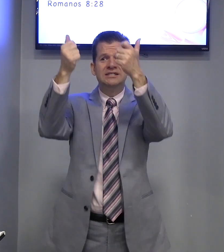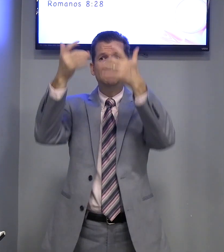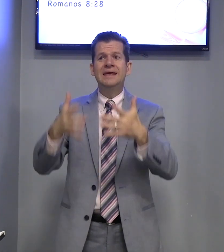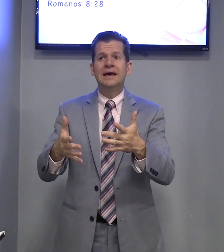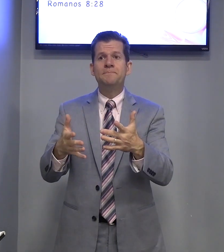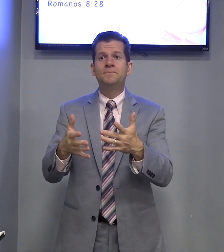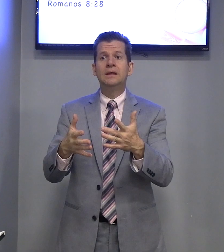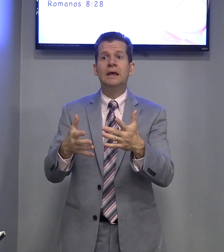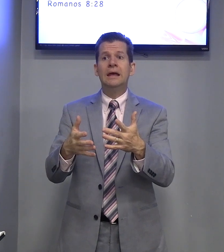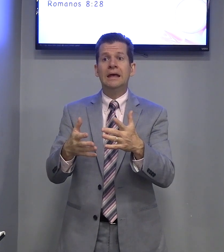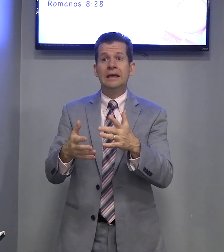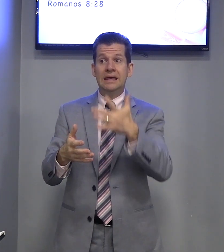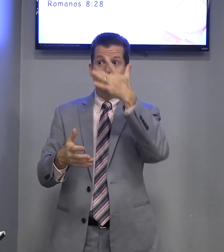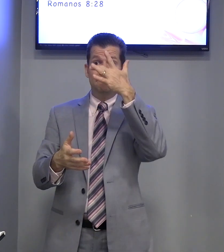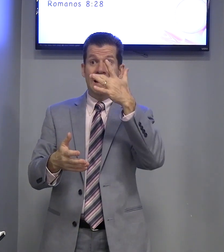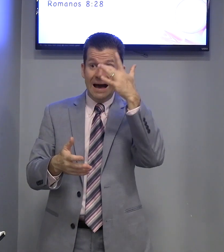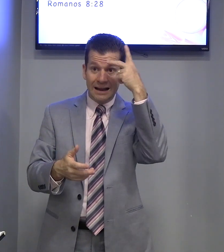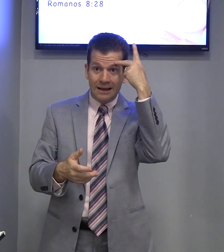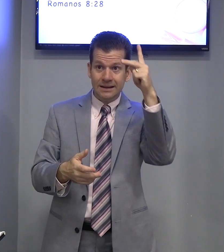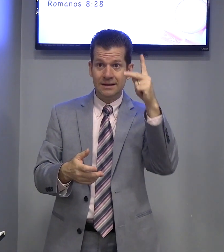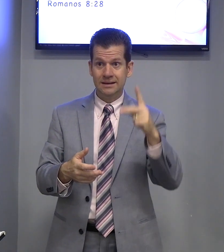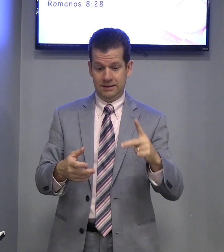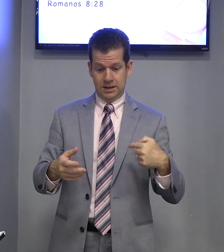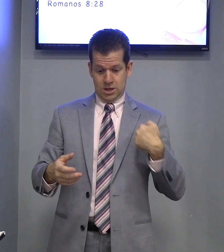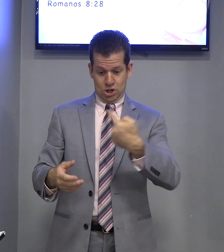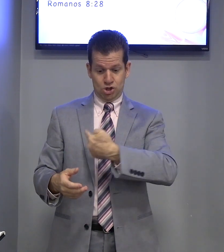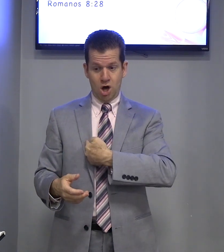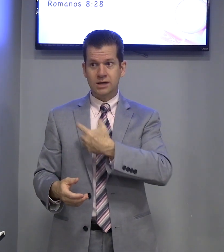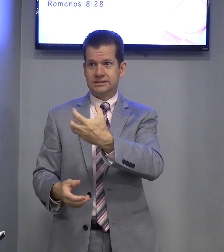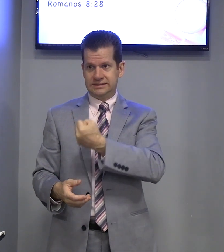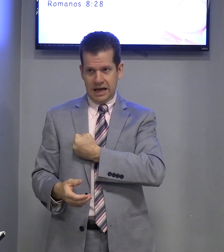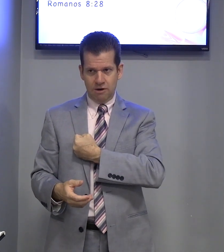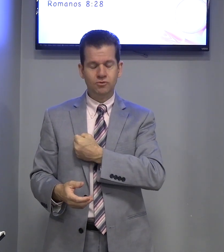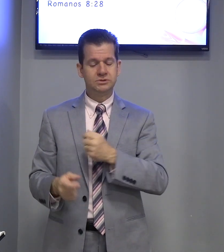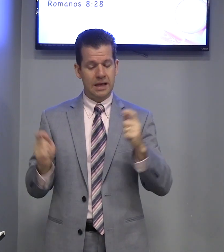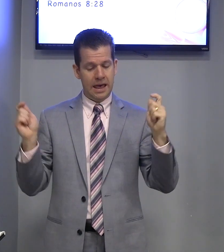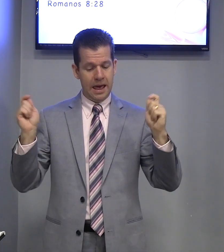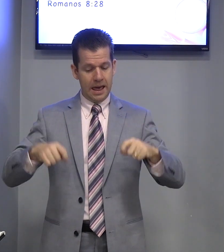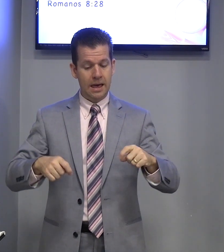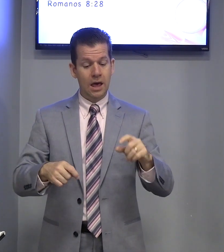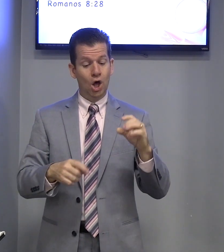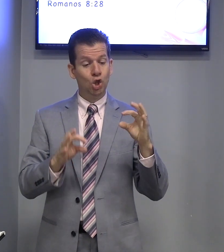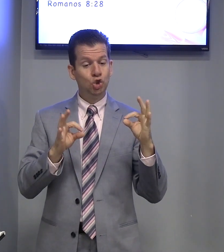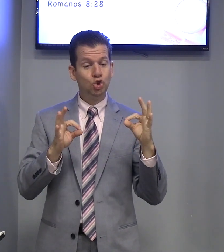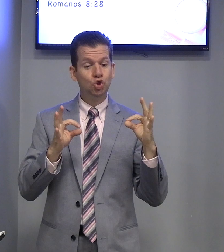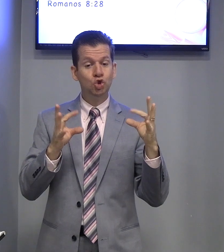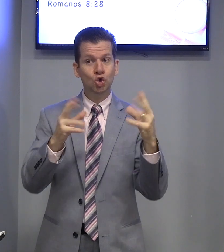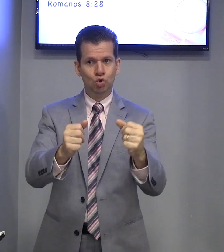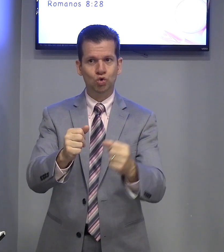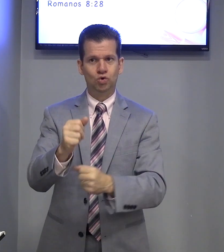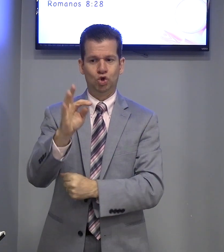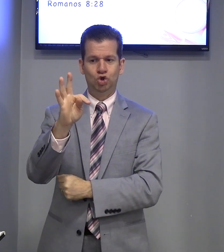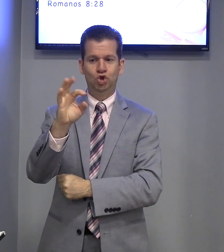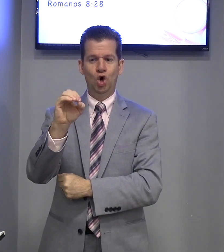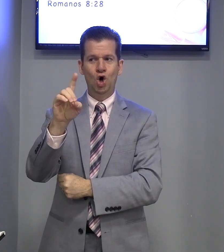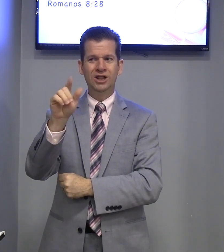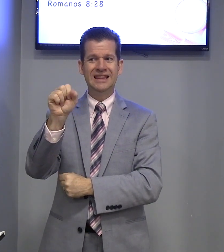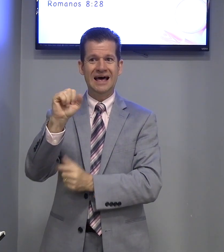explica que para nós salvos, tudo, todas